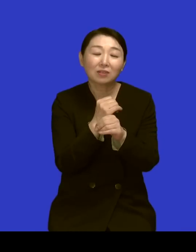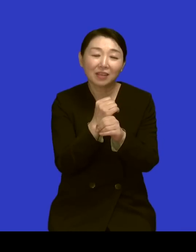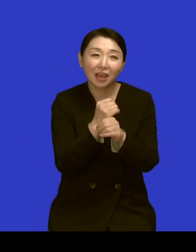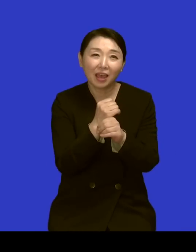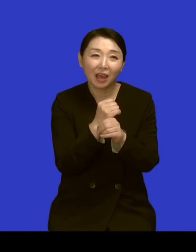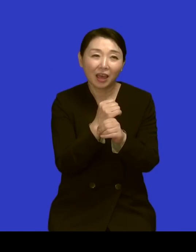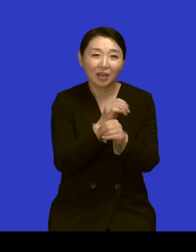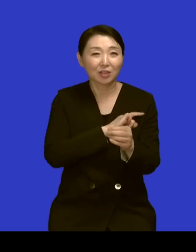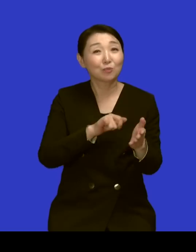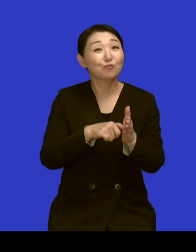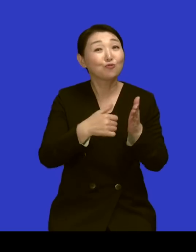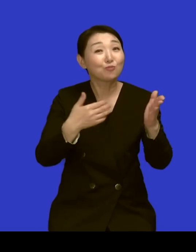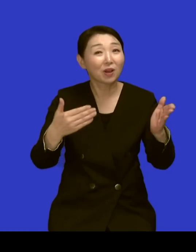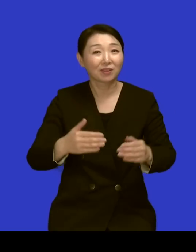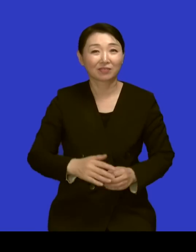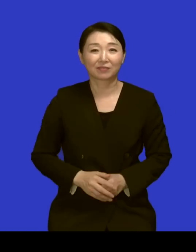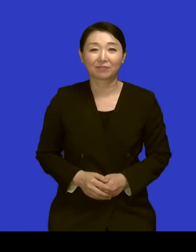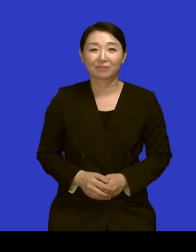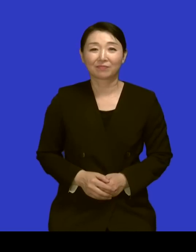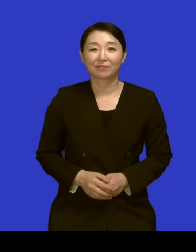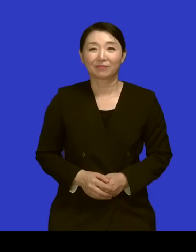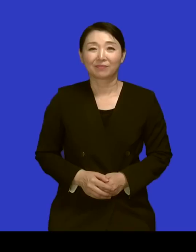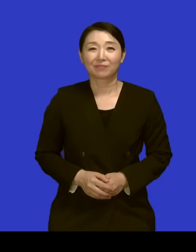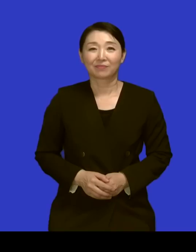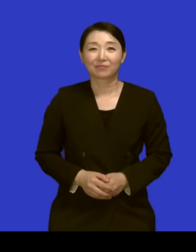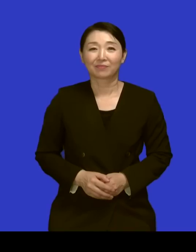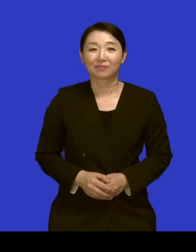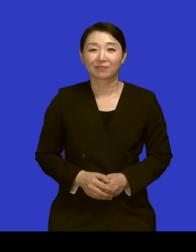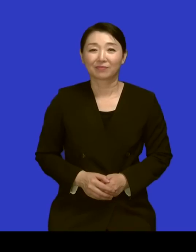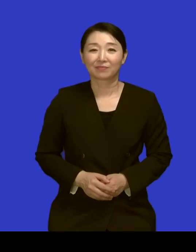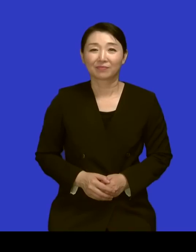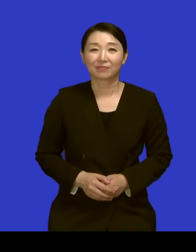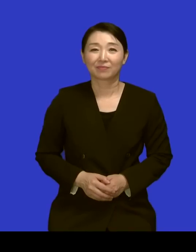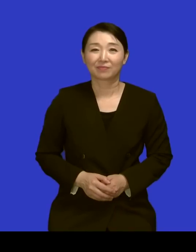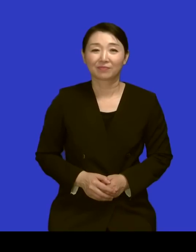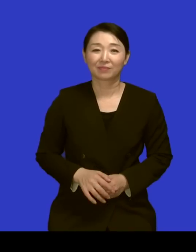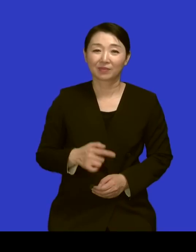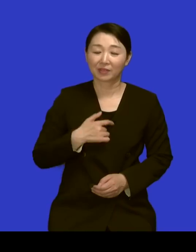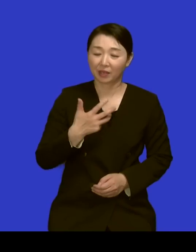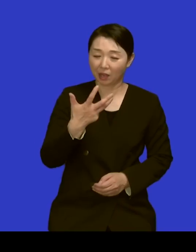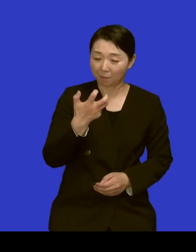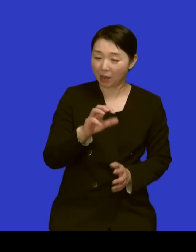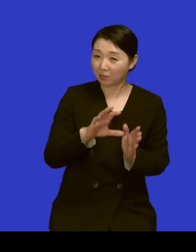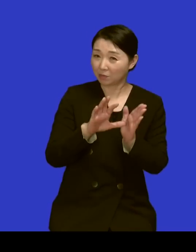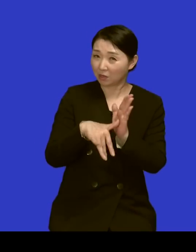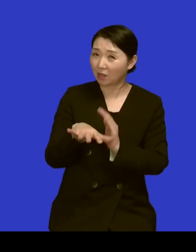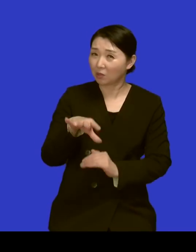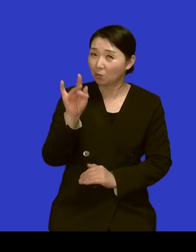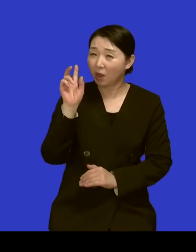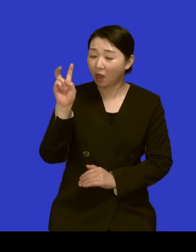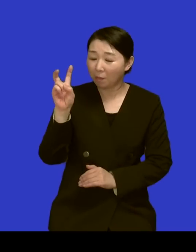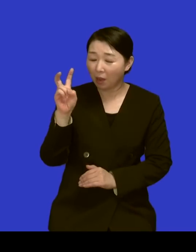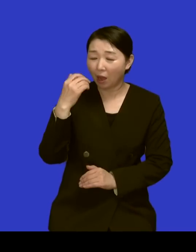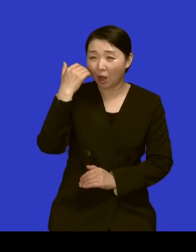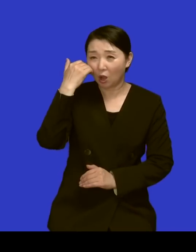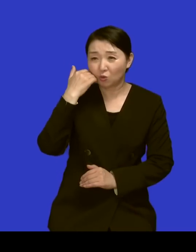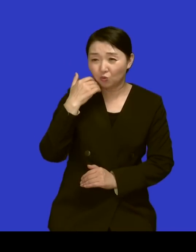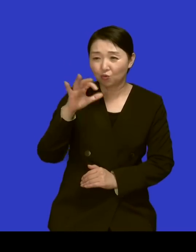알려주셨어요? 그게 이제 제가 그 80년 초반인가 그러는데 원미경 씨가 사랑과